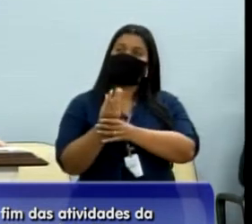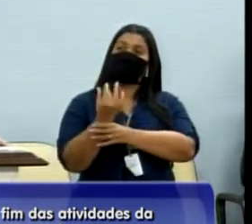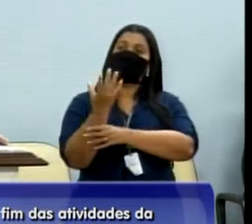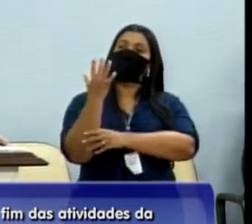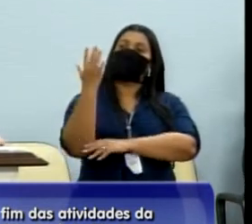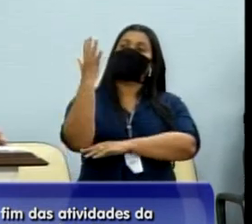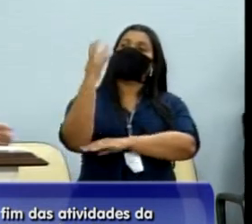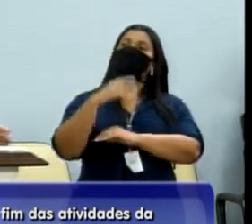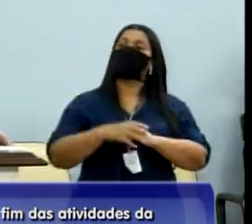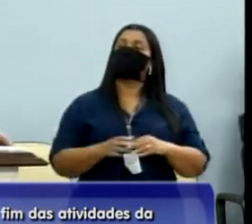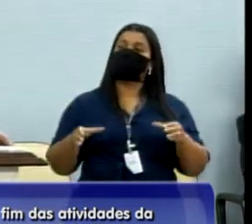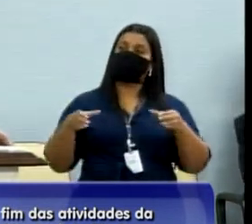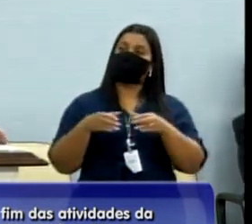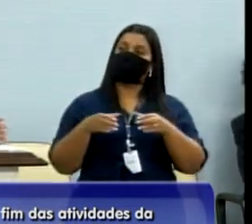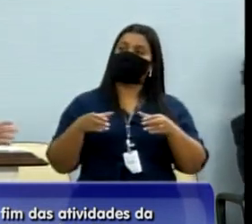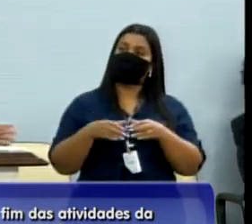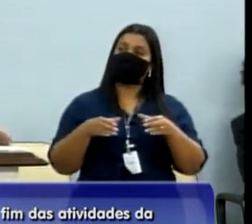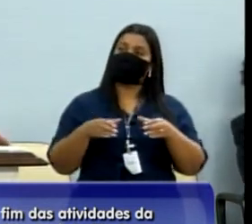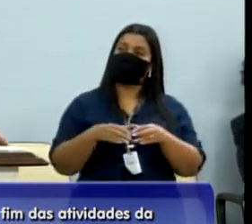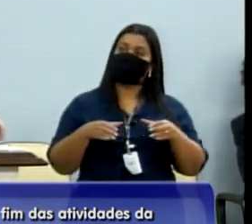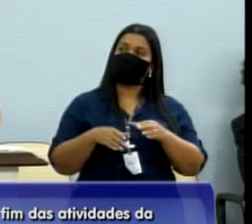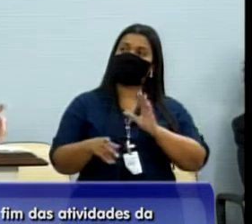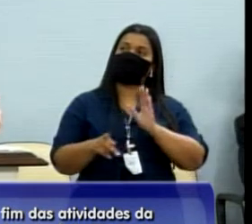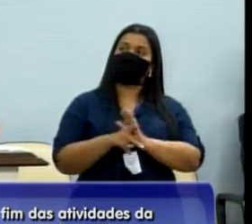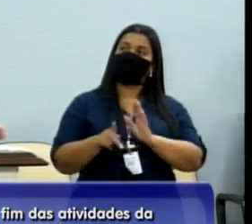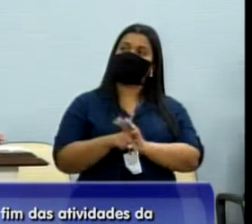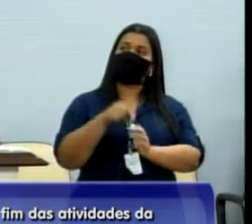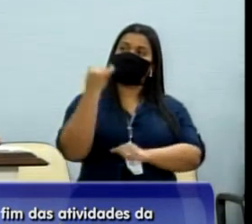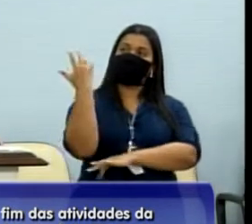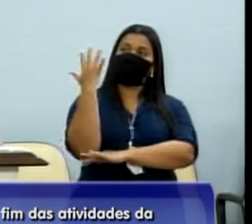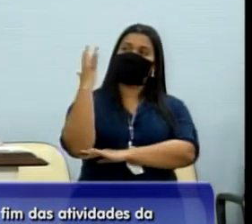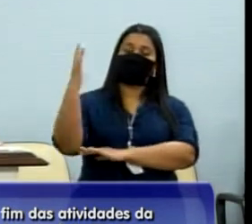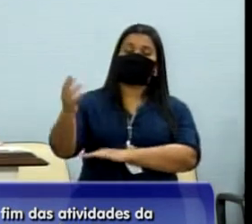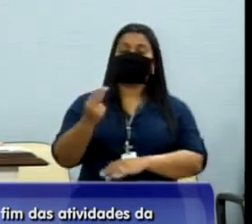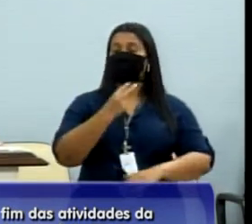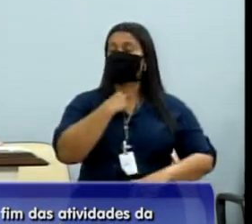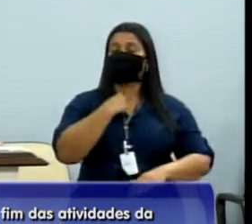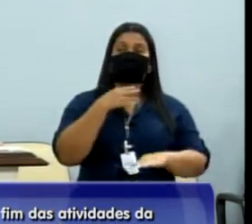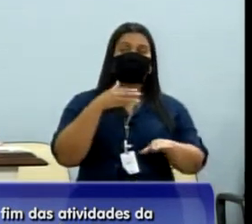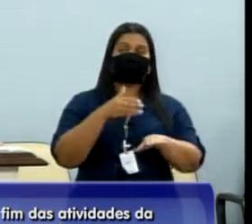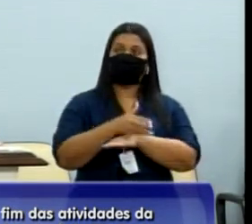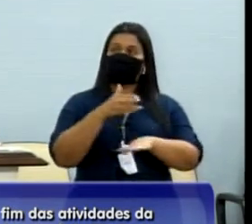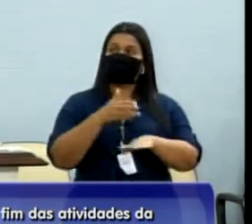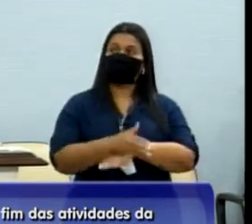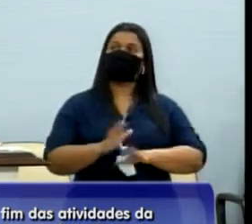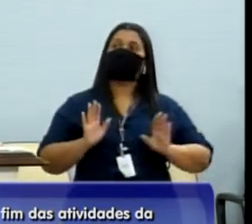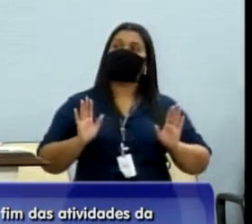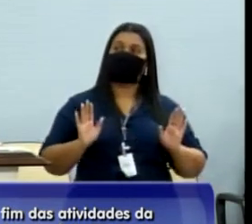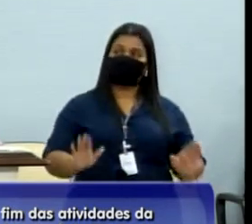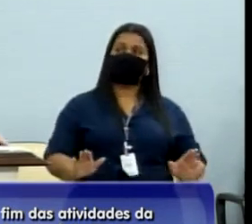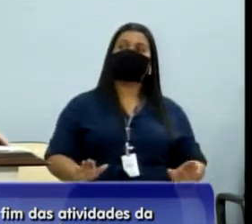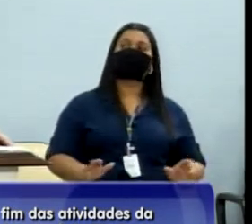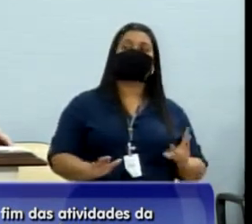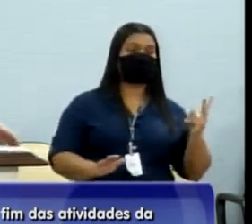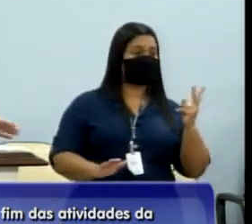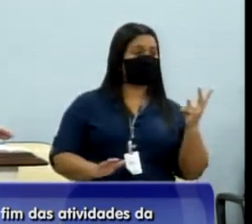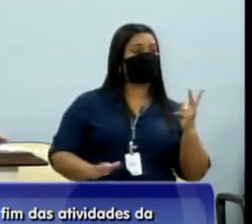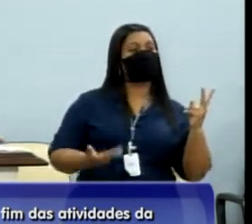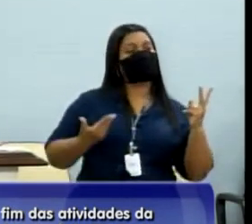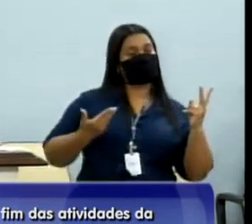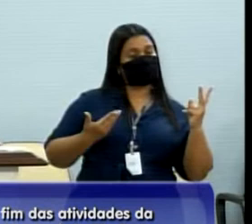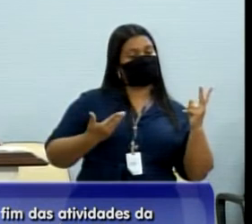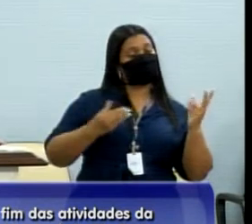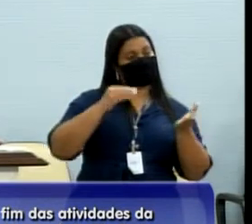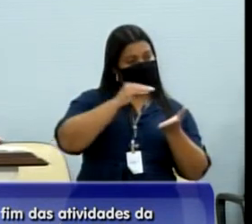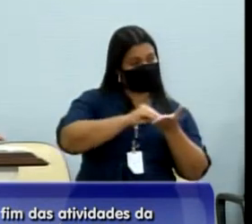Ecológico, um grupo que acompanho de perto, que sempre apoiei. Também não pude participar dessa etapa, mas o Joel e o João Vitor estavam lá